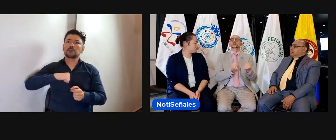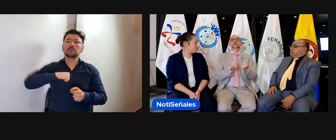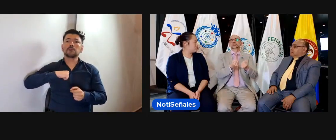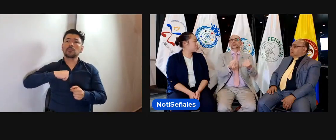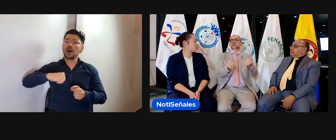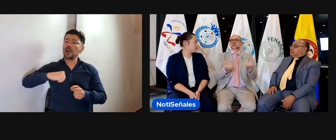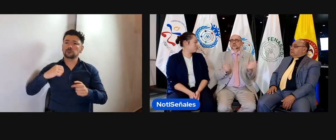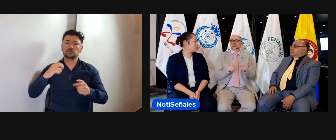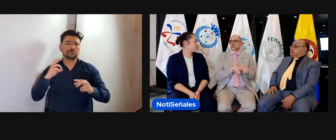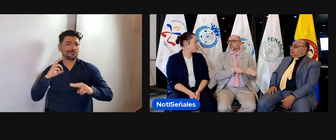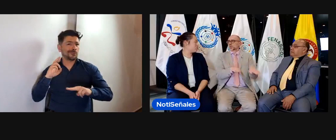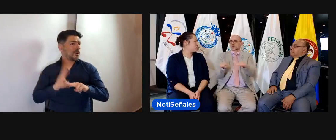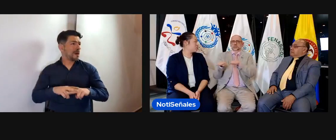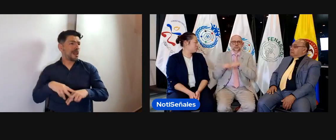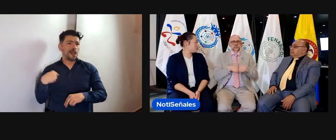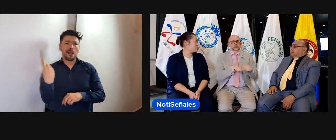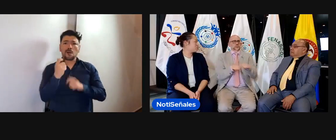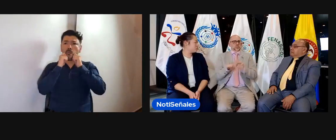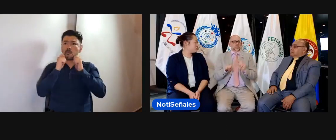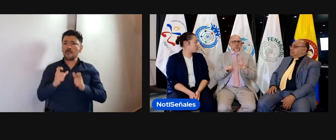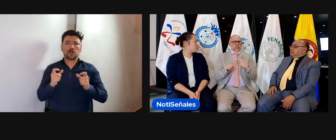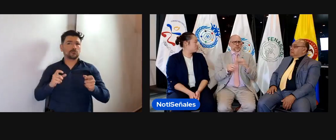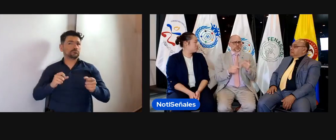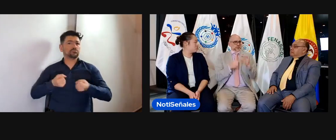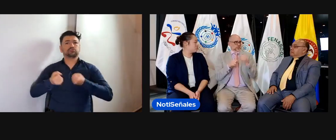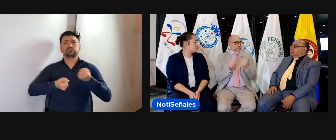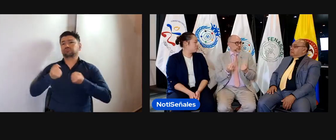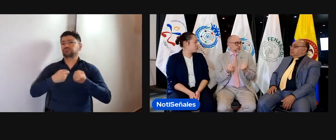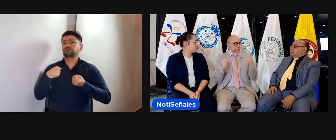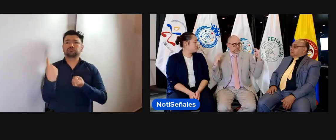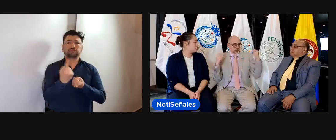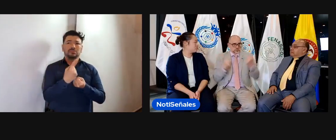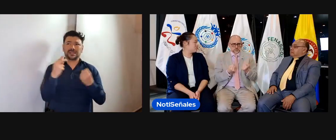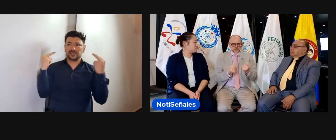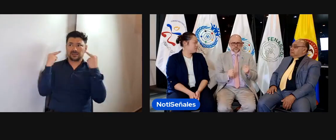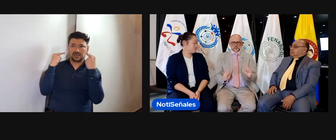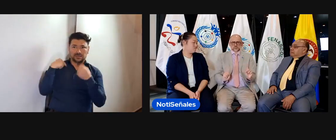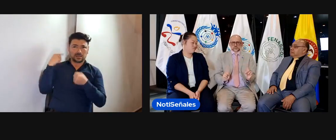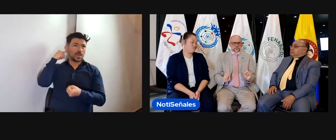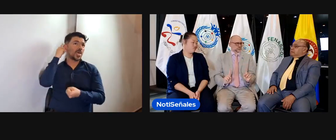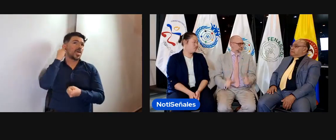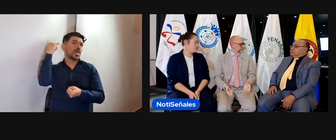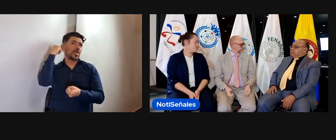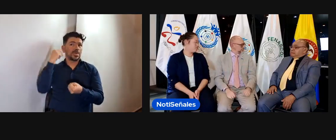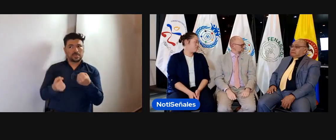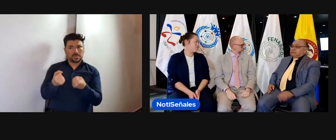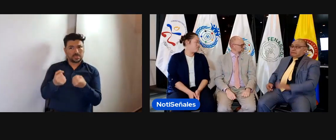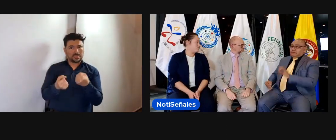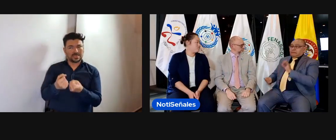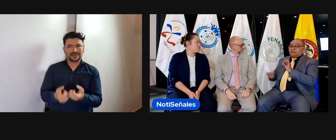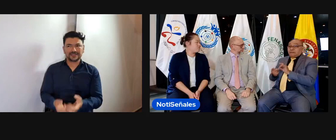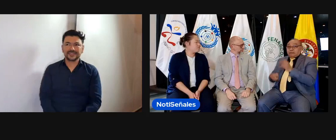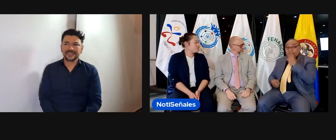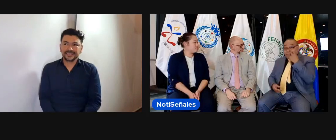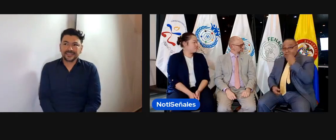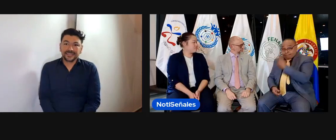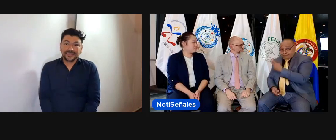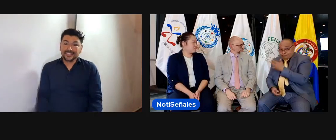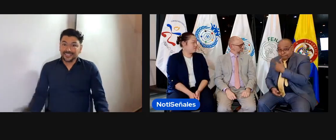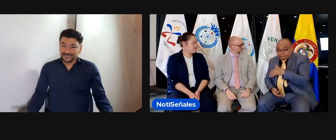símbolo, ¿no? Porque uno es libre de poder utilizar sus automóviles, y con la forma en que lo quiera usar.